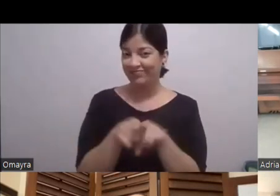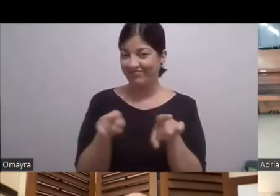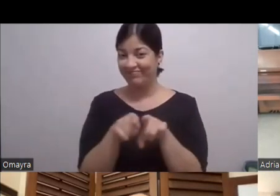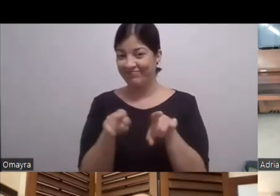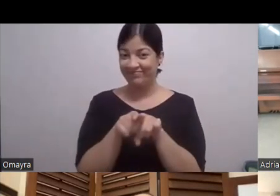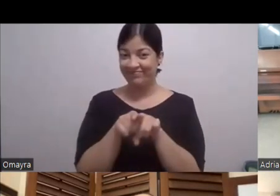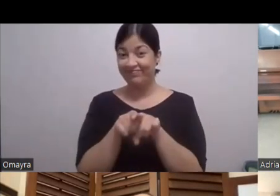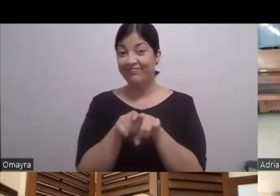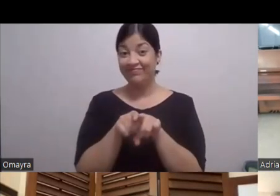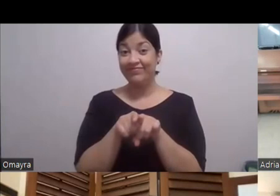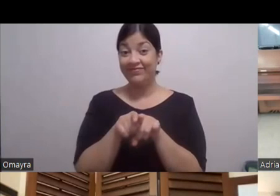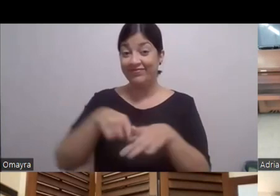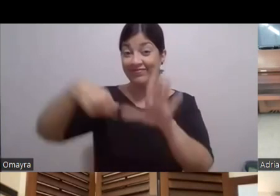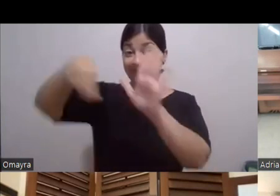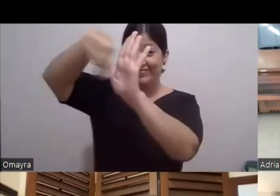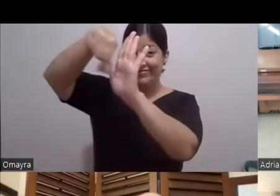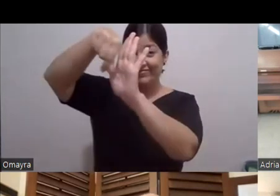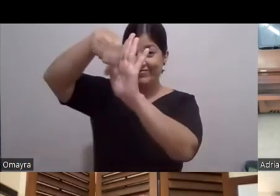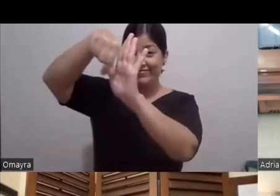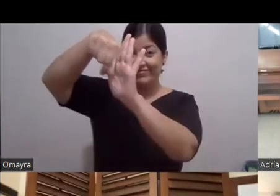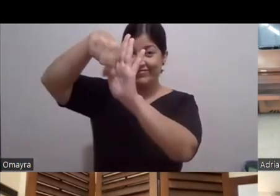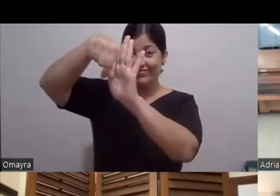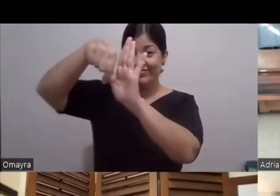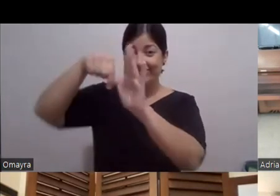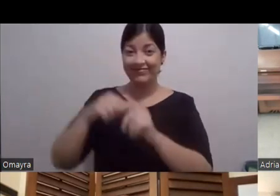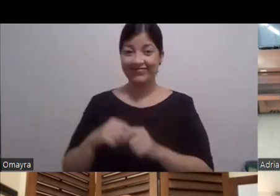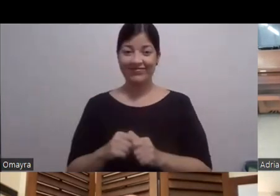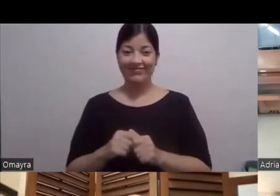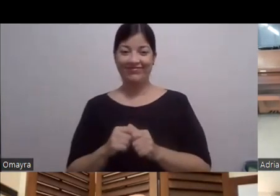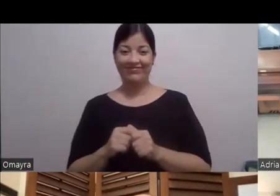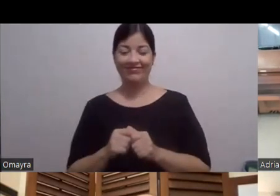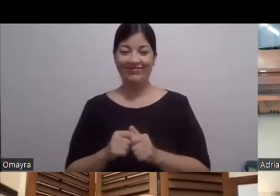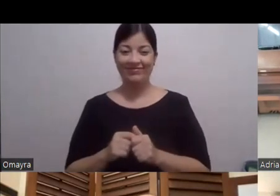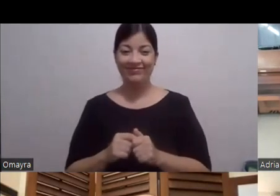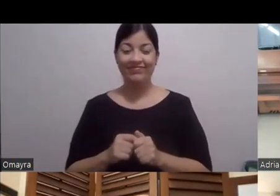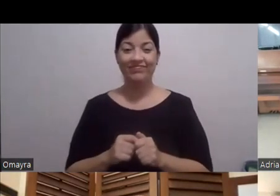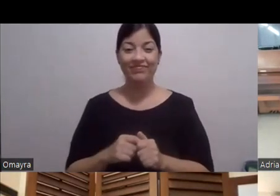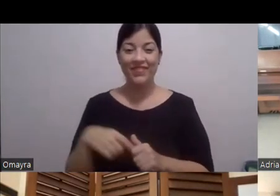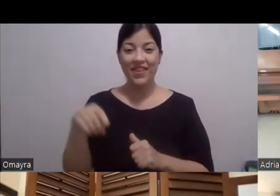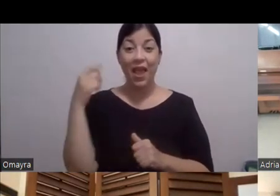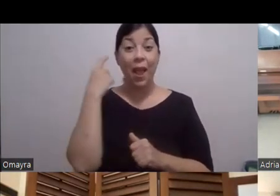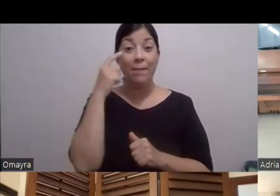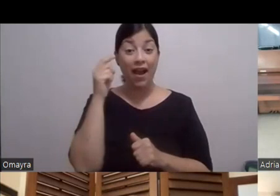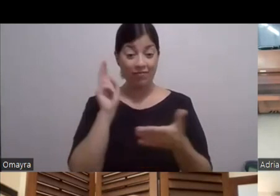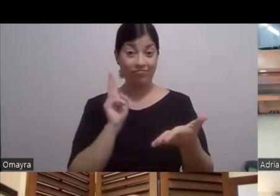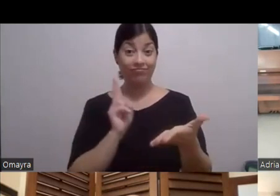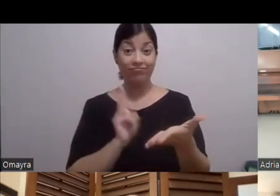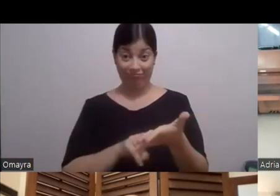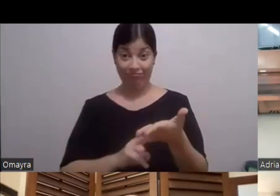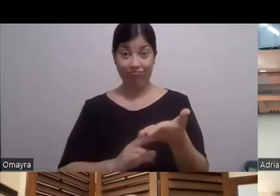tenga la campanita Que aparece Para que se pueda Suscribir propiamente A nuestro canal Y